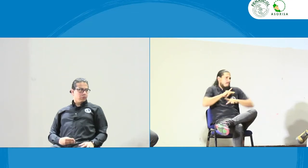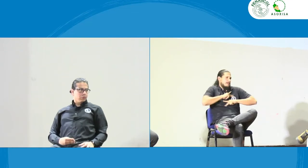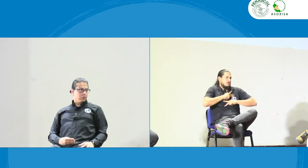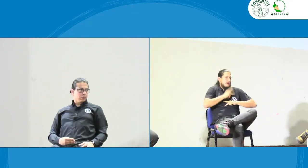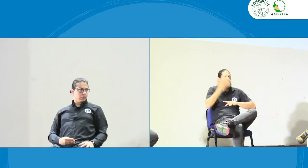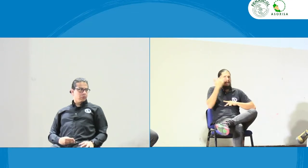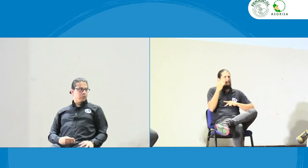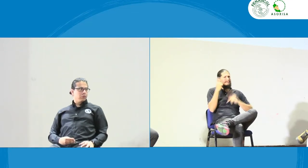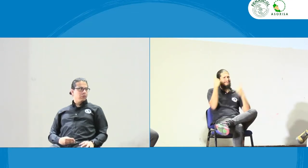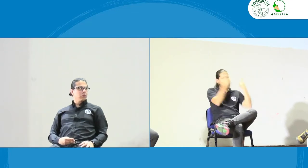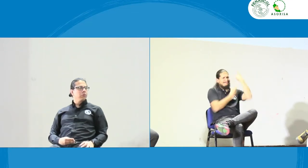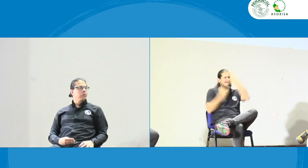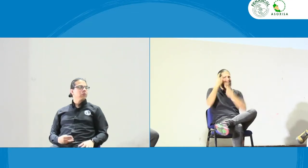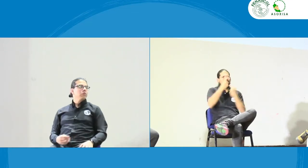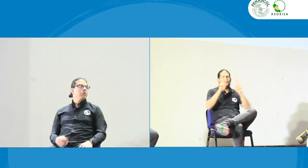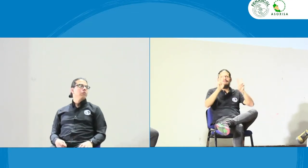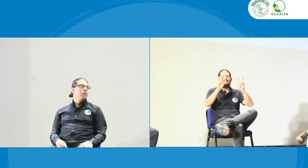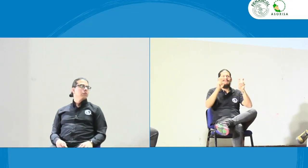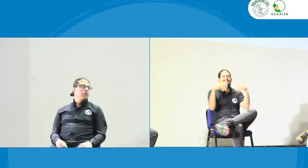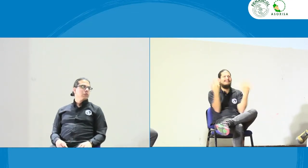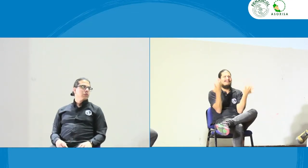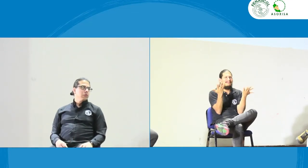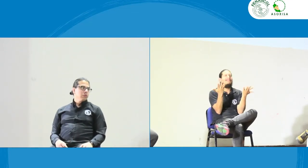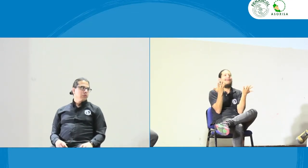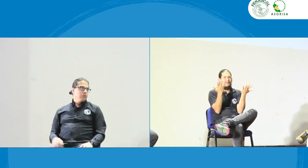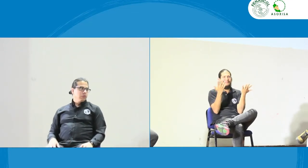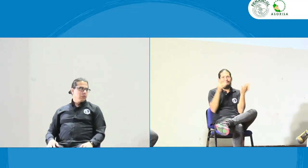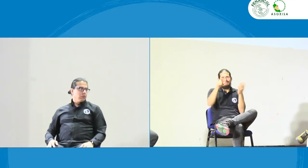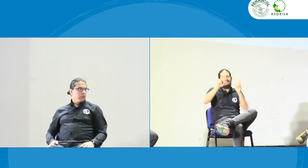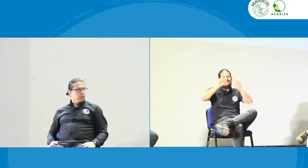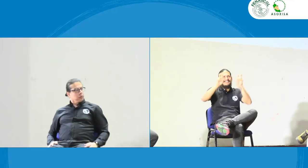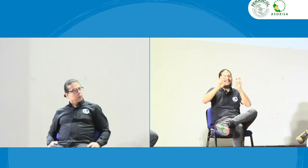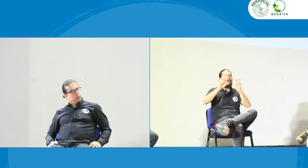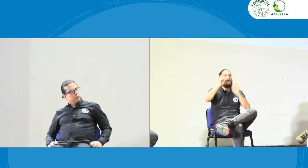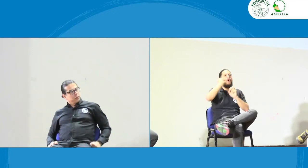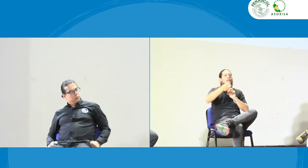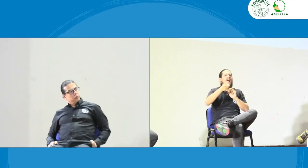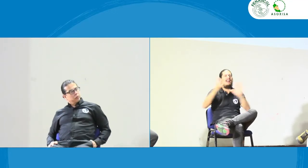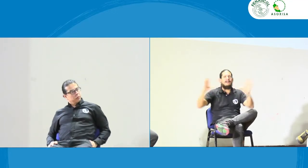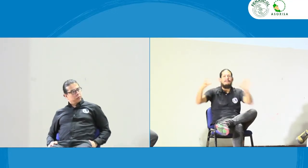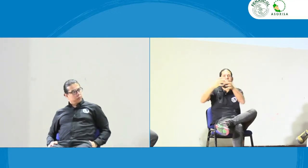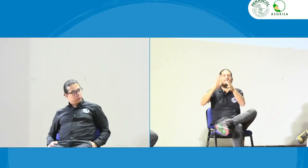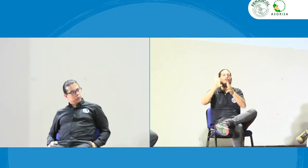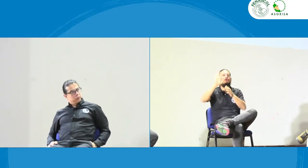bueno esto ya anteriormente había puesto una opinión personal respecto al tema